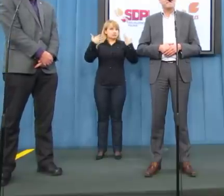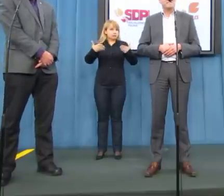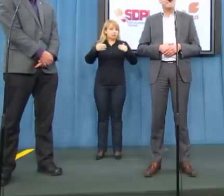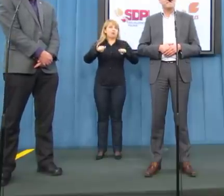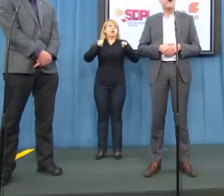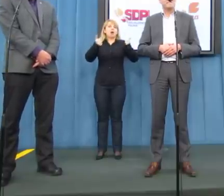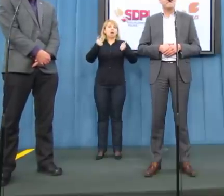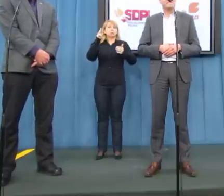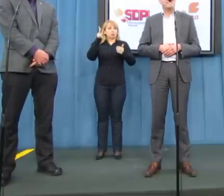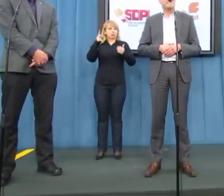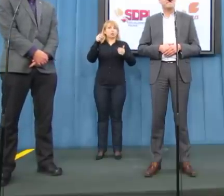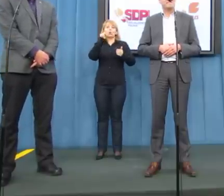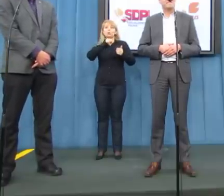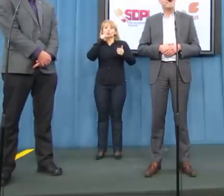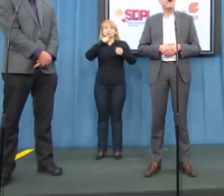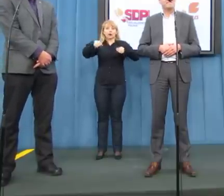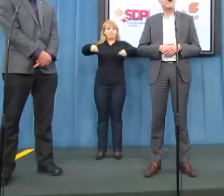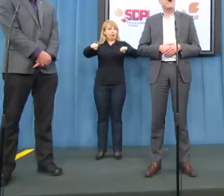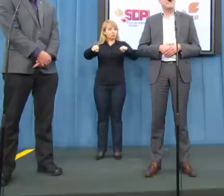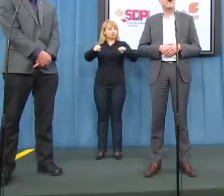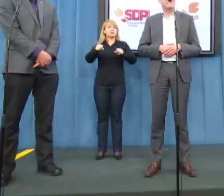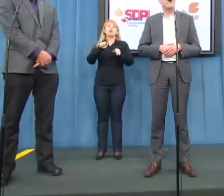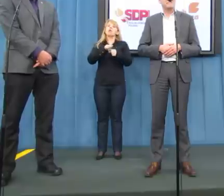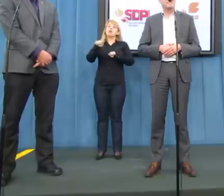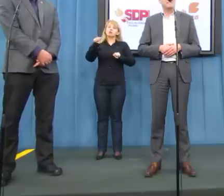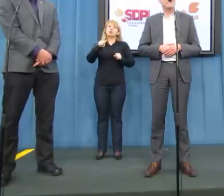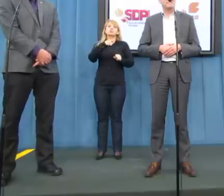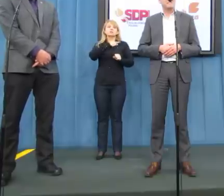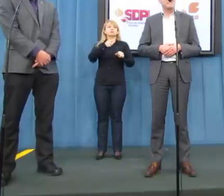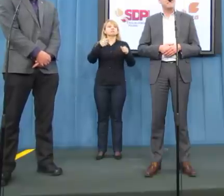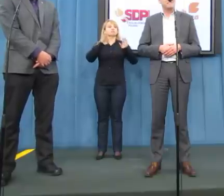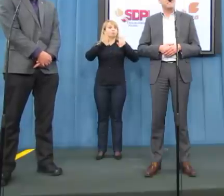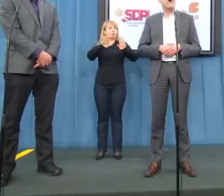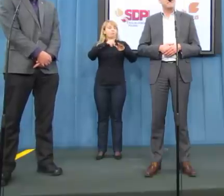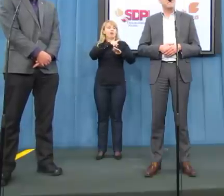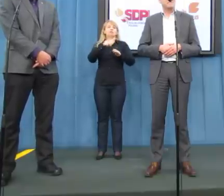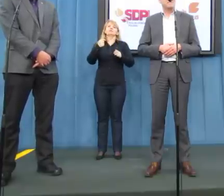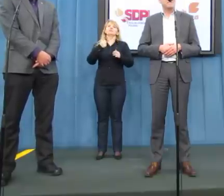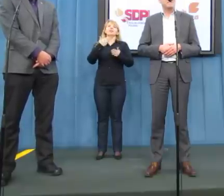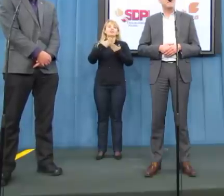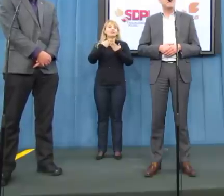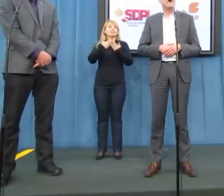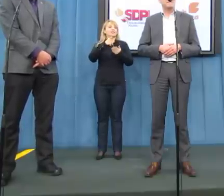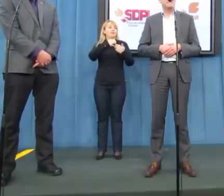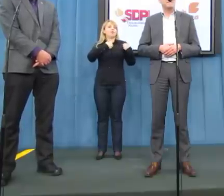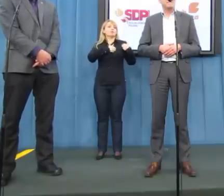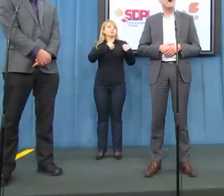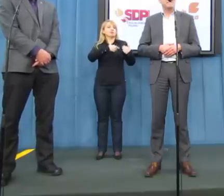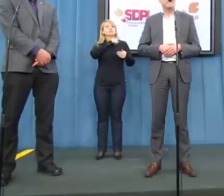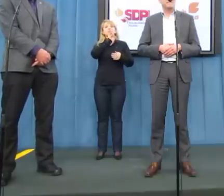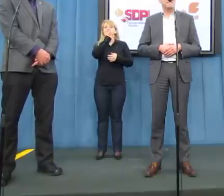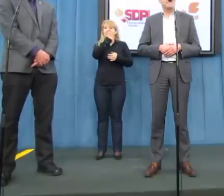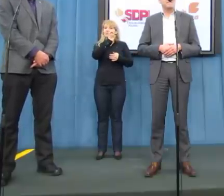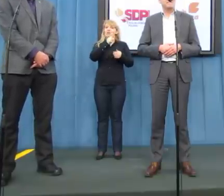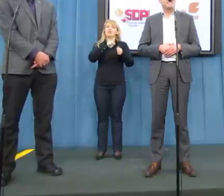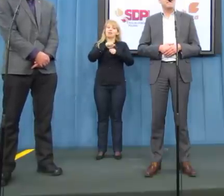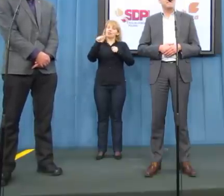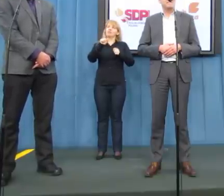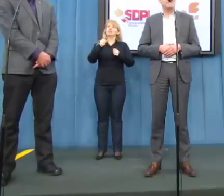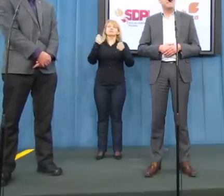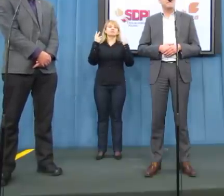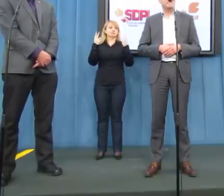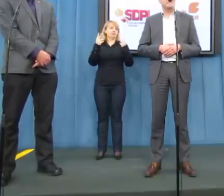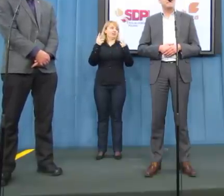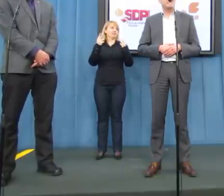jeżdżących jednośladami. Może na pewno liczyć to na jego wsparcie. Wiem, że bardzo mu te sprawy leżą na sercu. To taka dygresja,